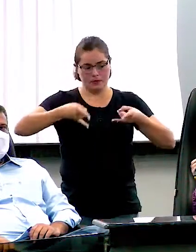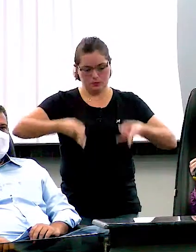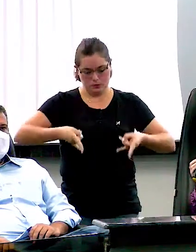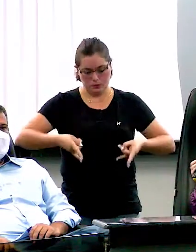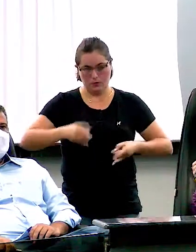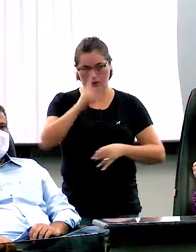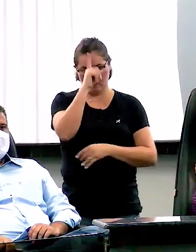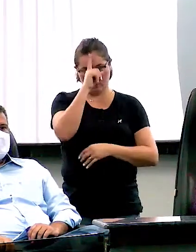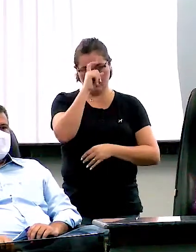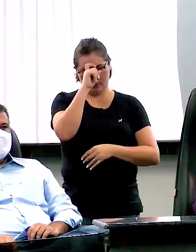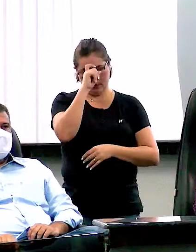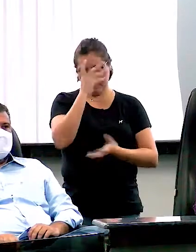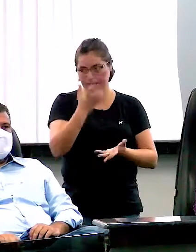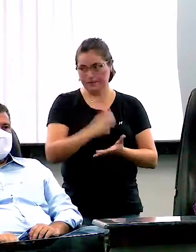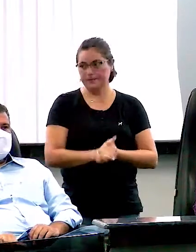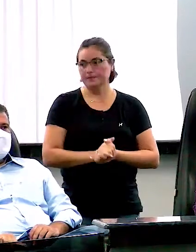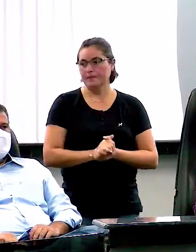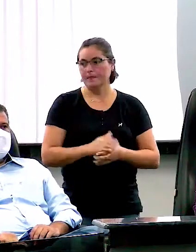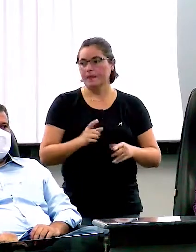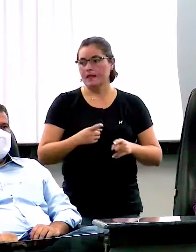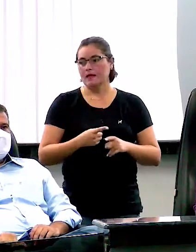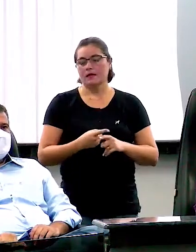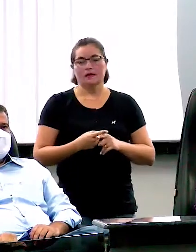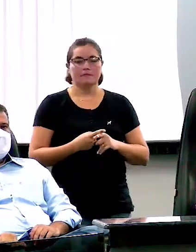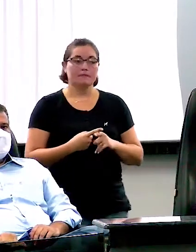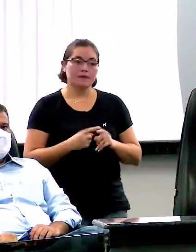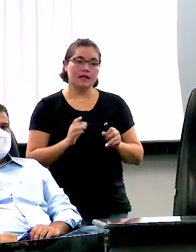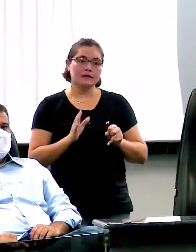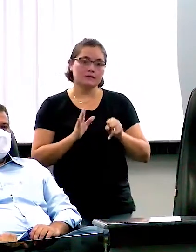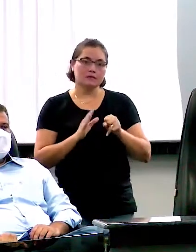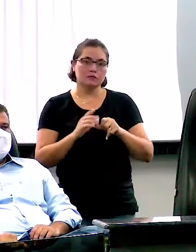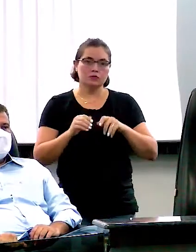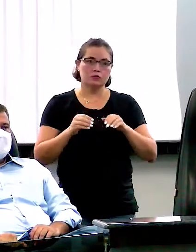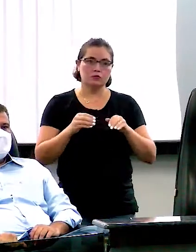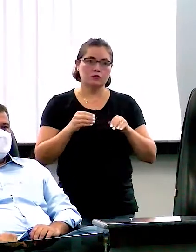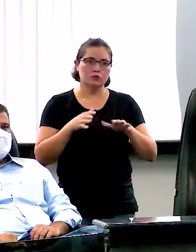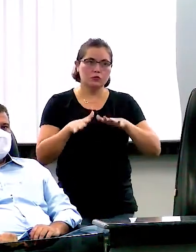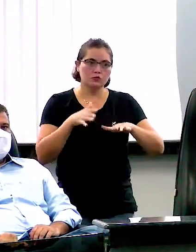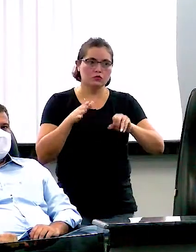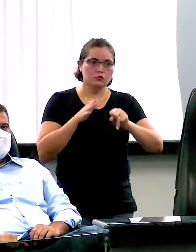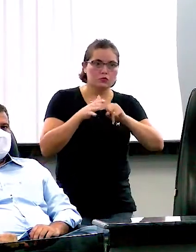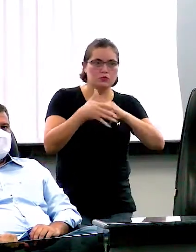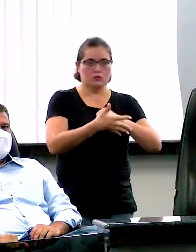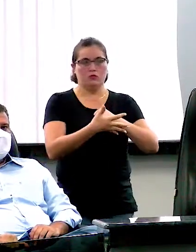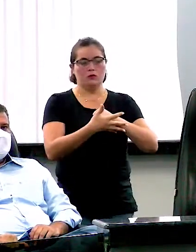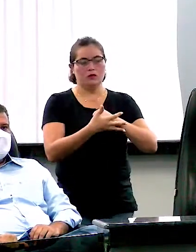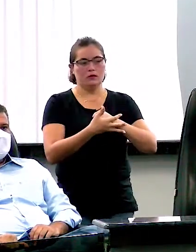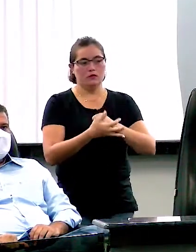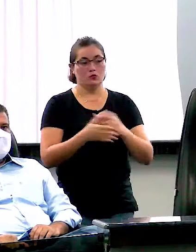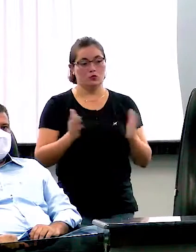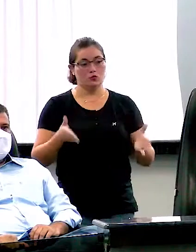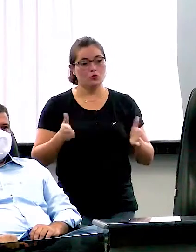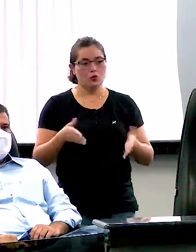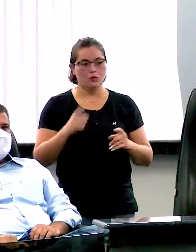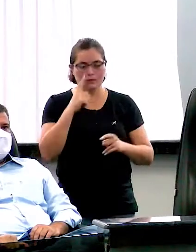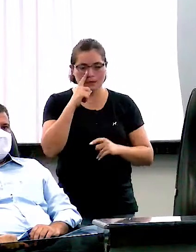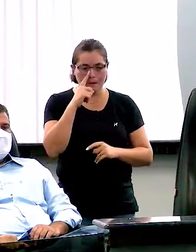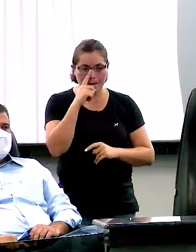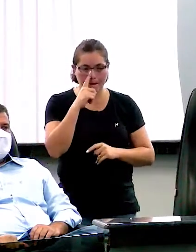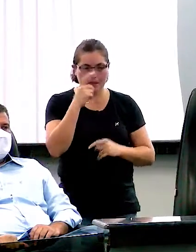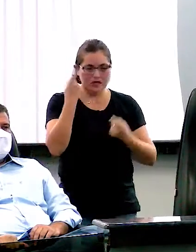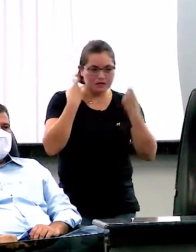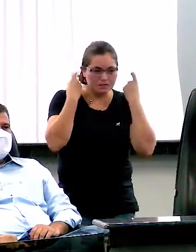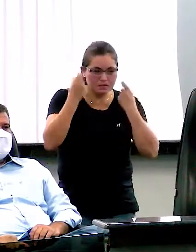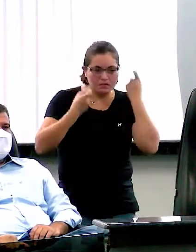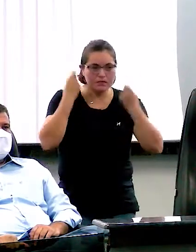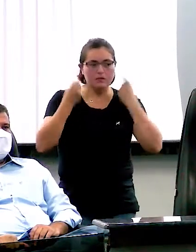Quatro, né, doutora? Mas a gente está sob controle. Hoje, por que a gente se preocupa muito? A gente está até agora lá